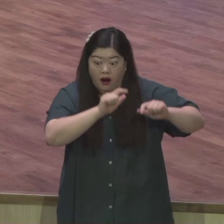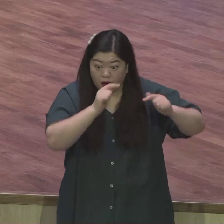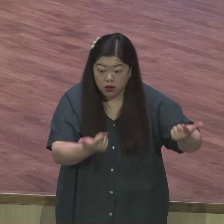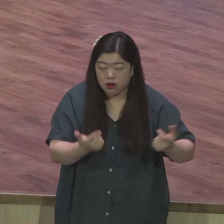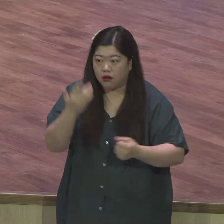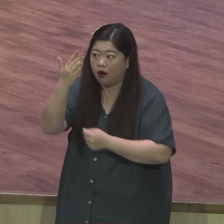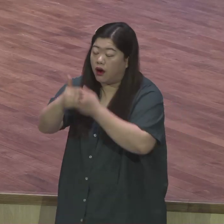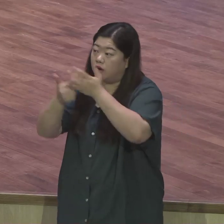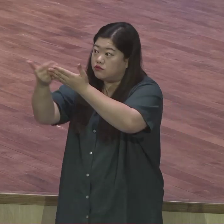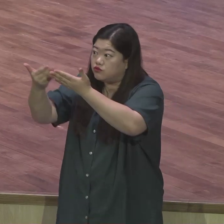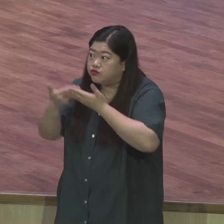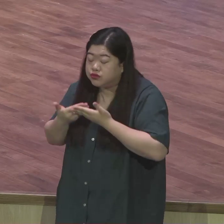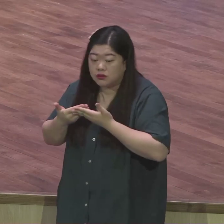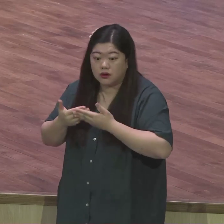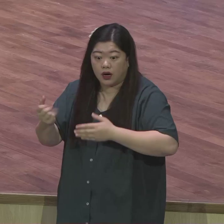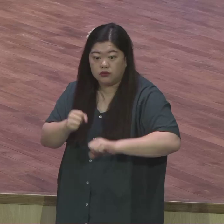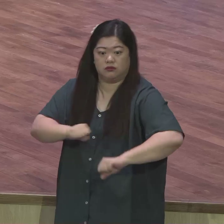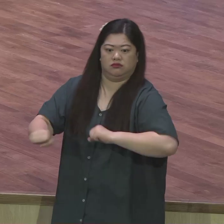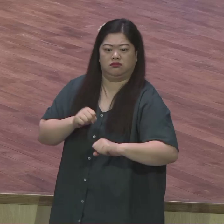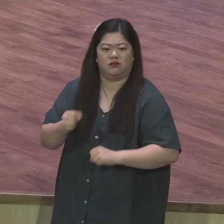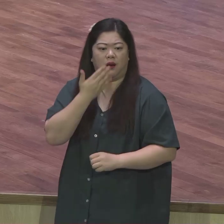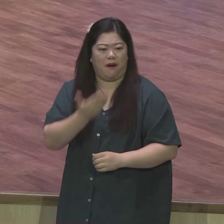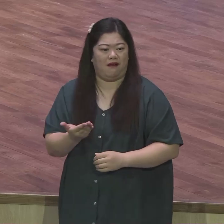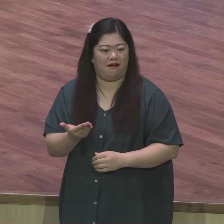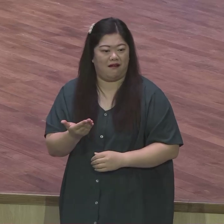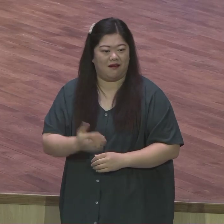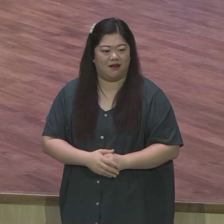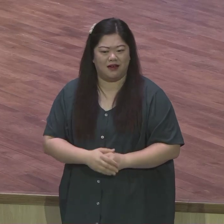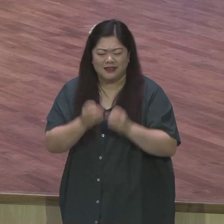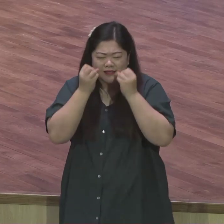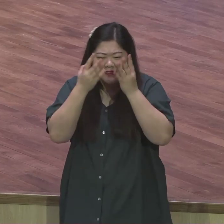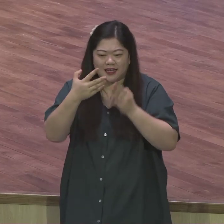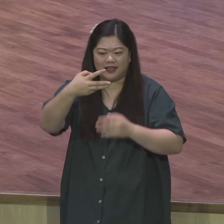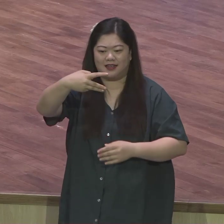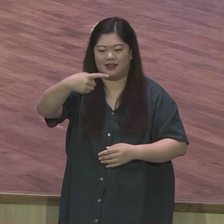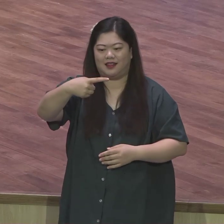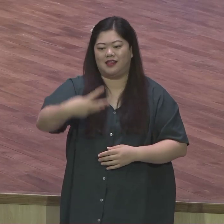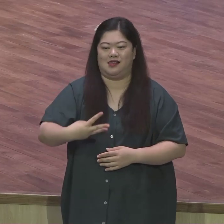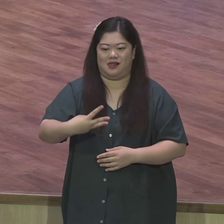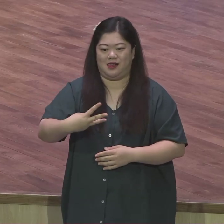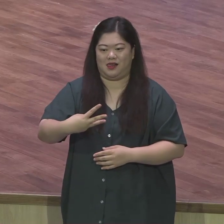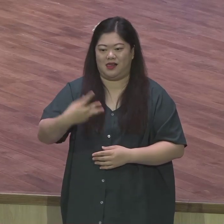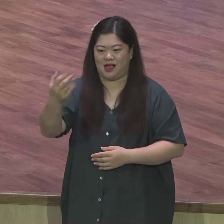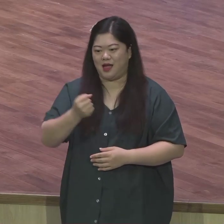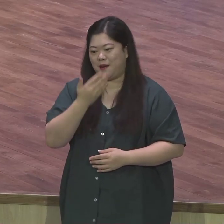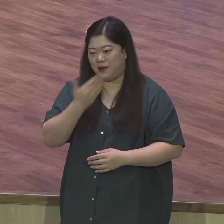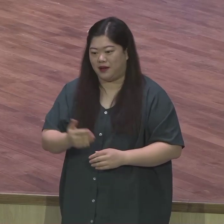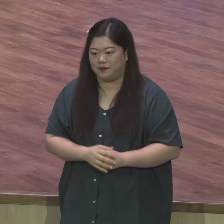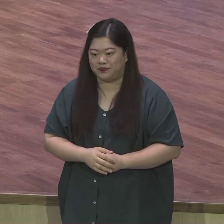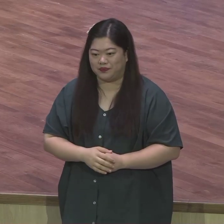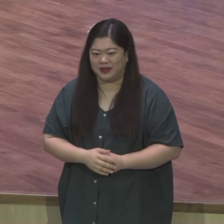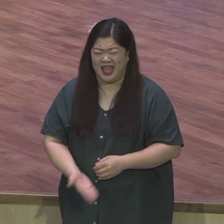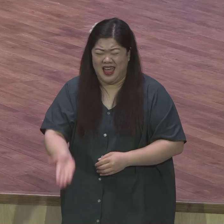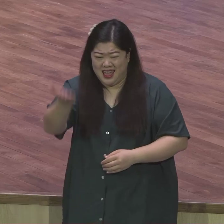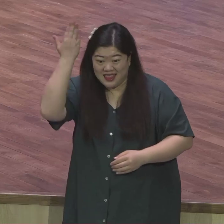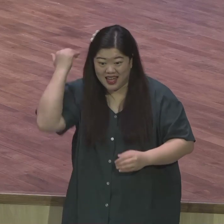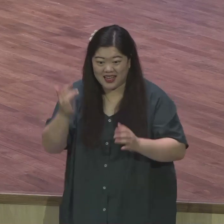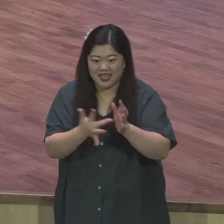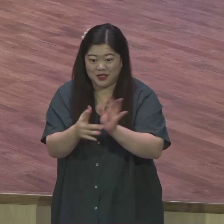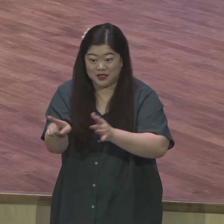사명을 감당하는 이걸 세틀이라 완전히 바뀌죠 돈밖에 모르는 사람이 이상하게 은혜를